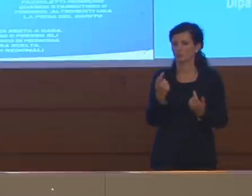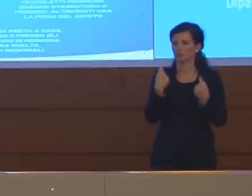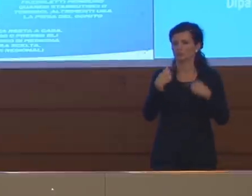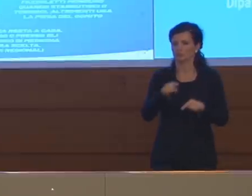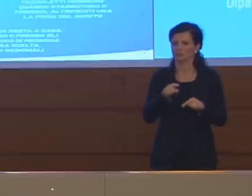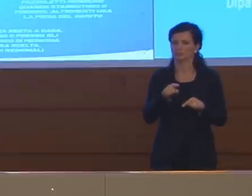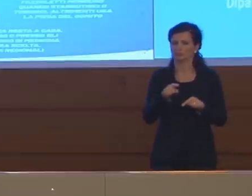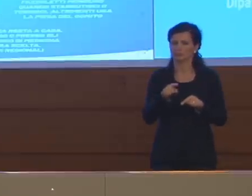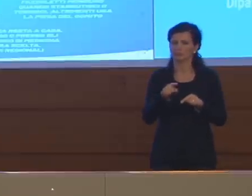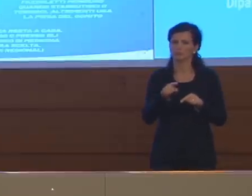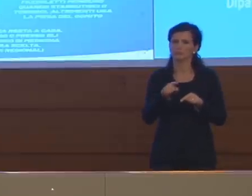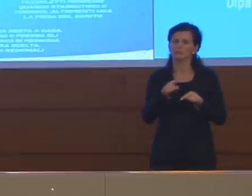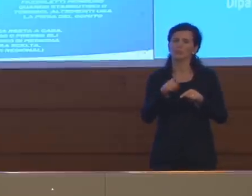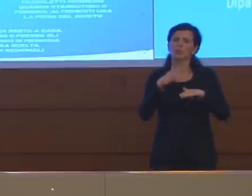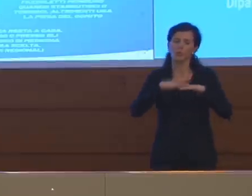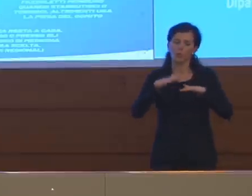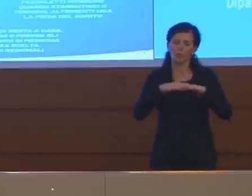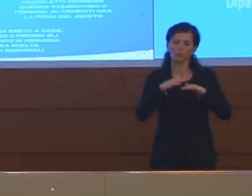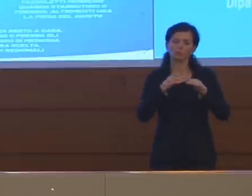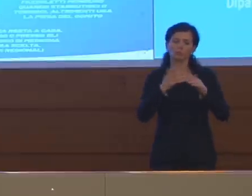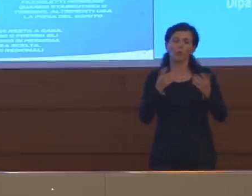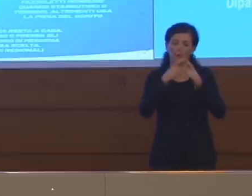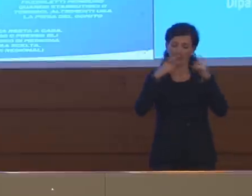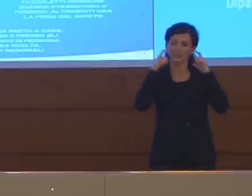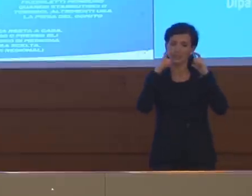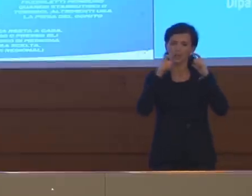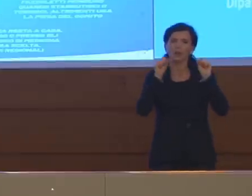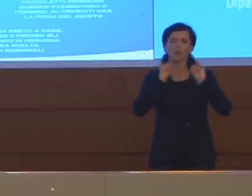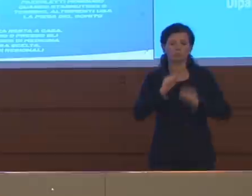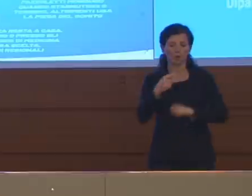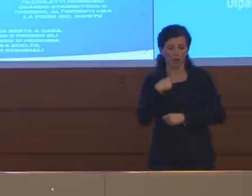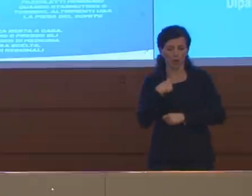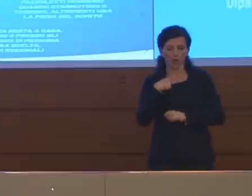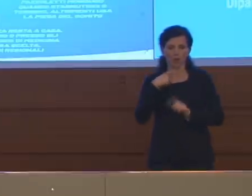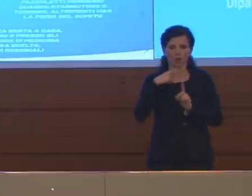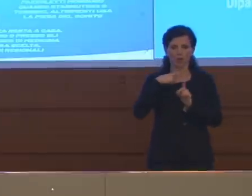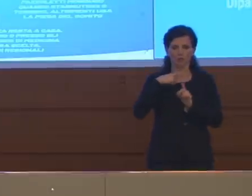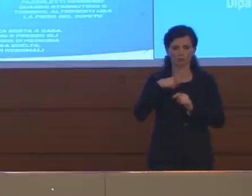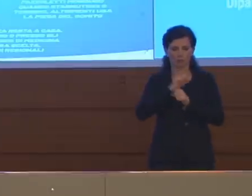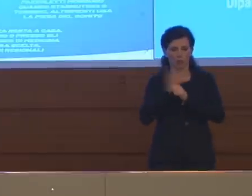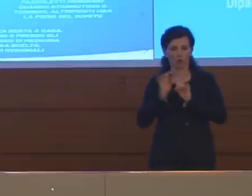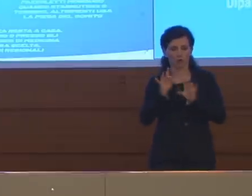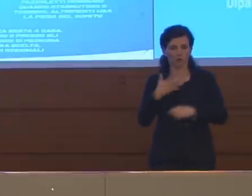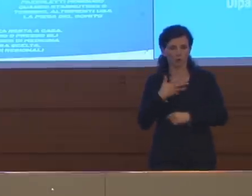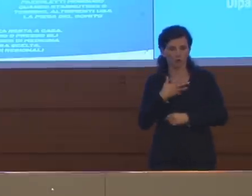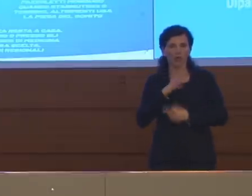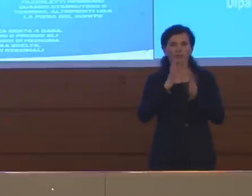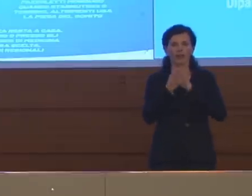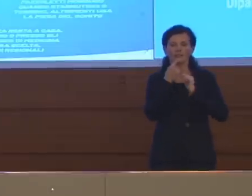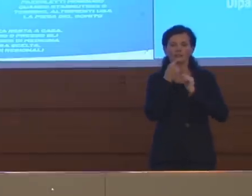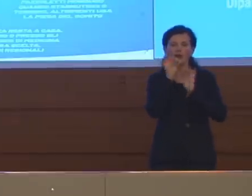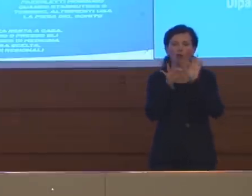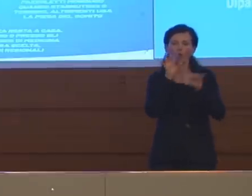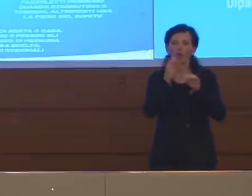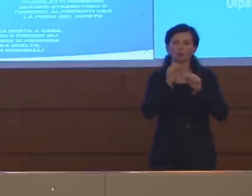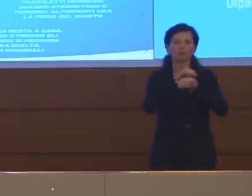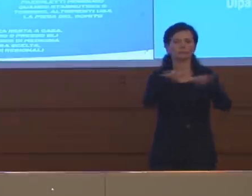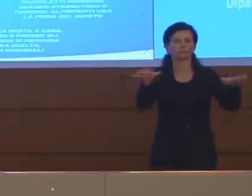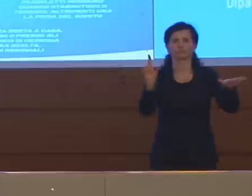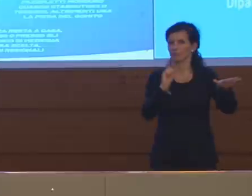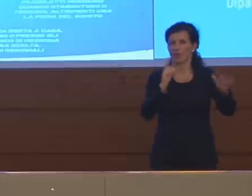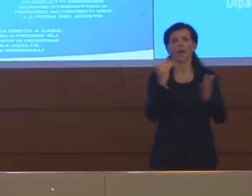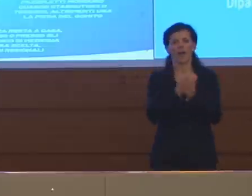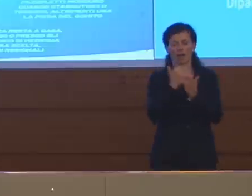alla nostro potenziale essere positiva, al nostro potenziale disperdere droplet nell'ambiente. Questo è il primo elemento importante che